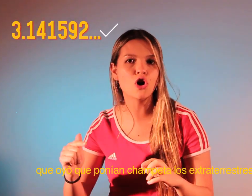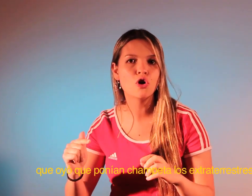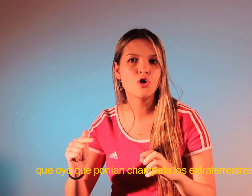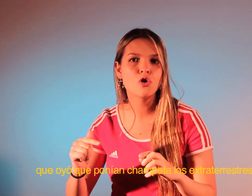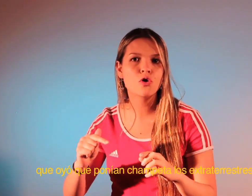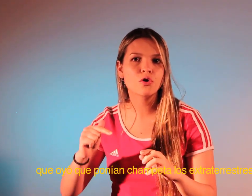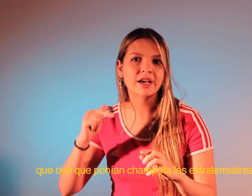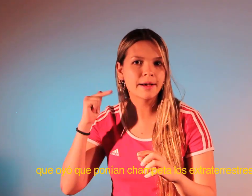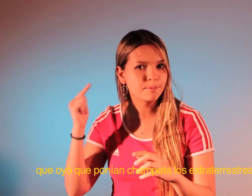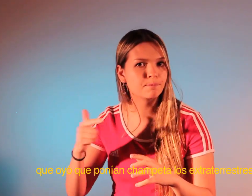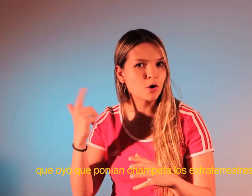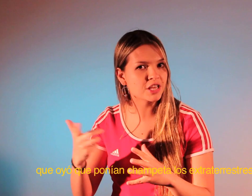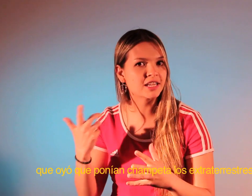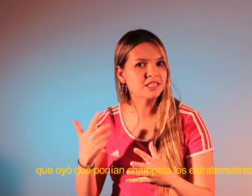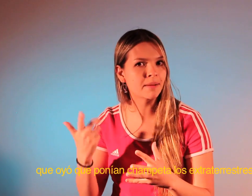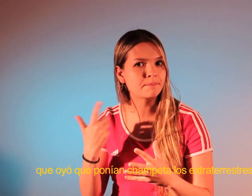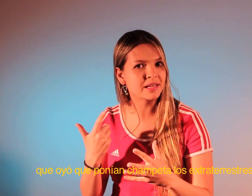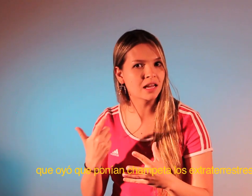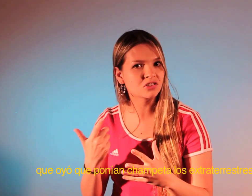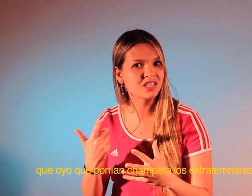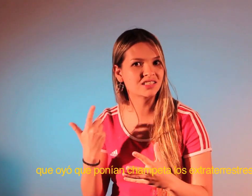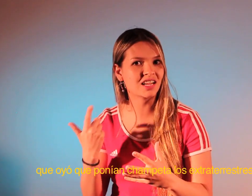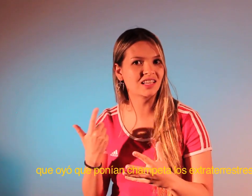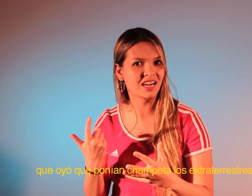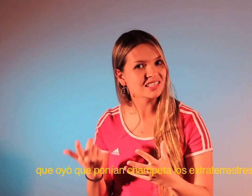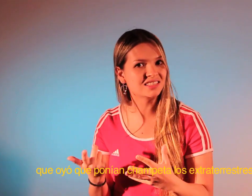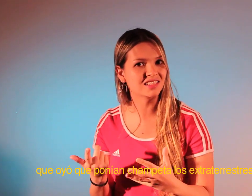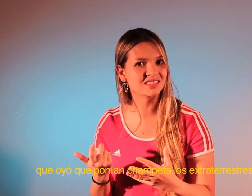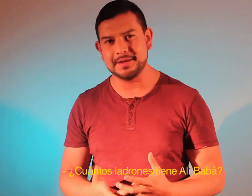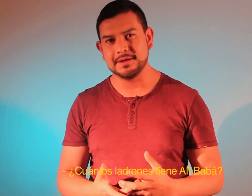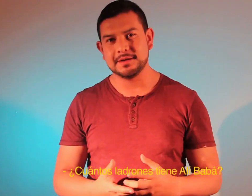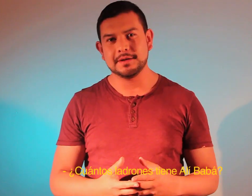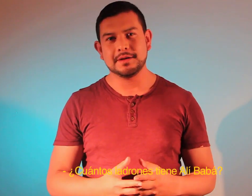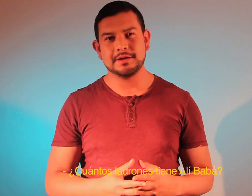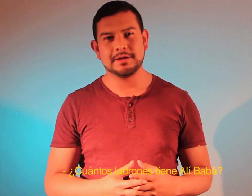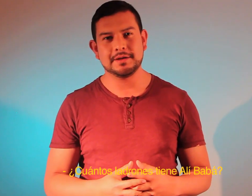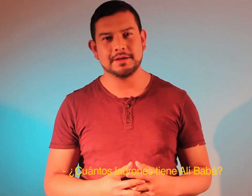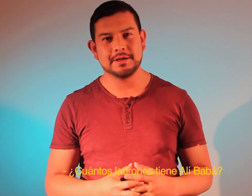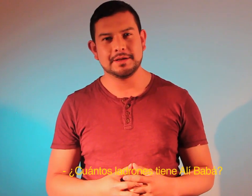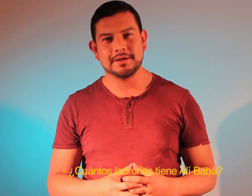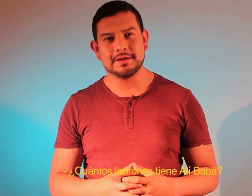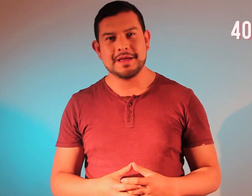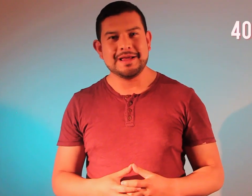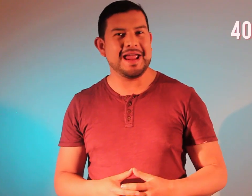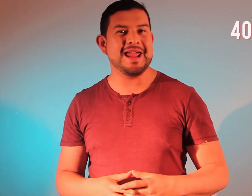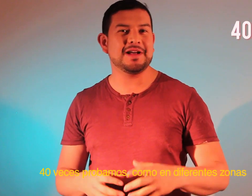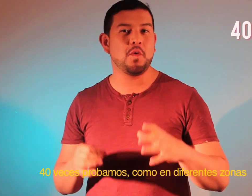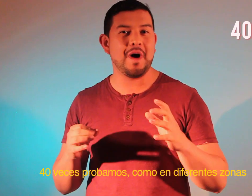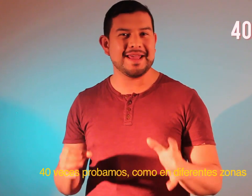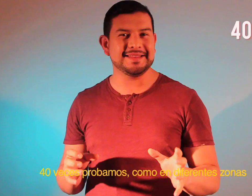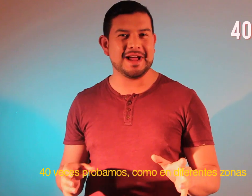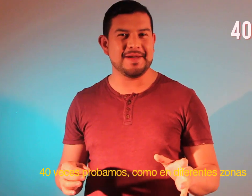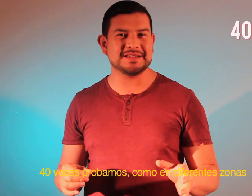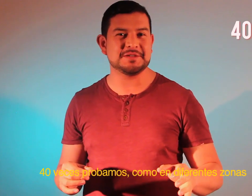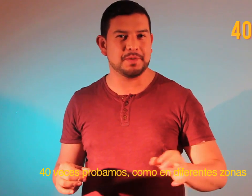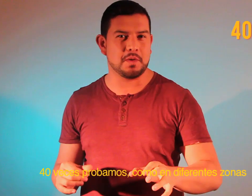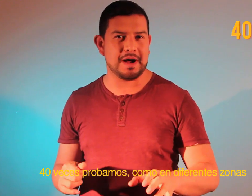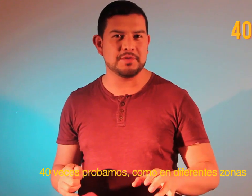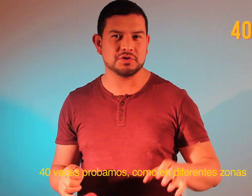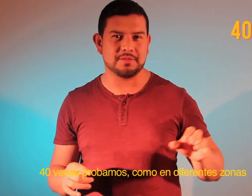que ponían champeta a los extraterrestres. ¿Cuántos ladrones tiene arriba o abajo? 40 veces probamos como